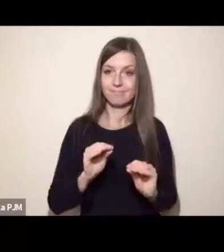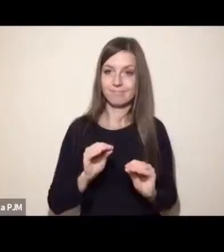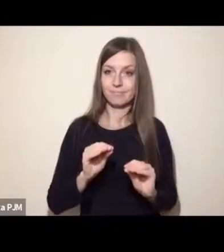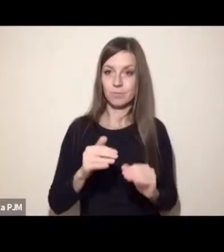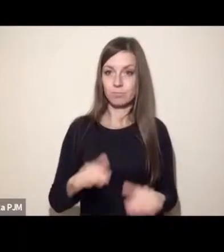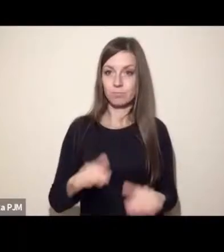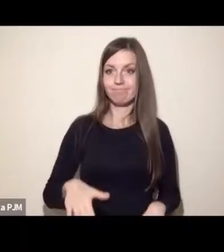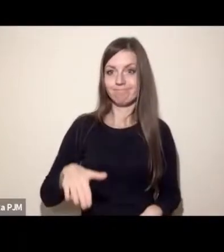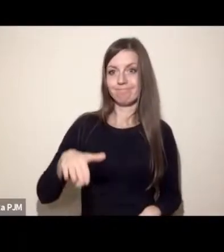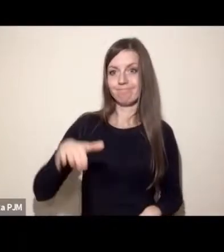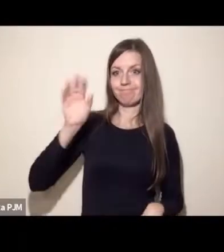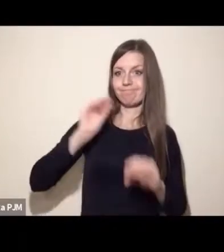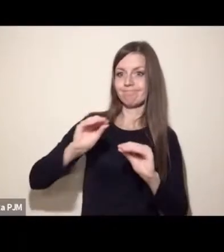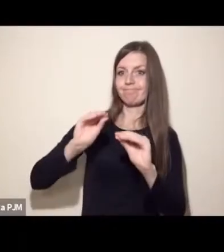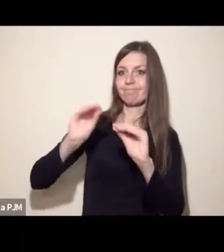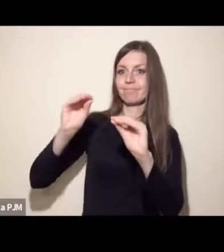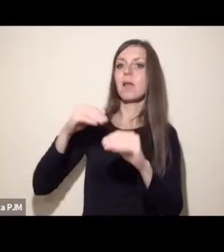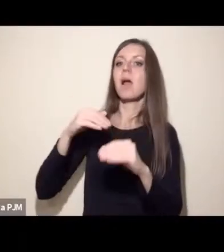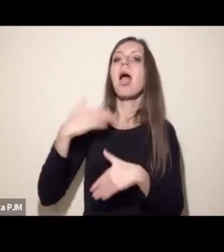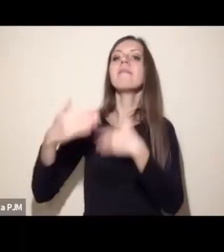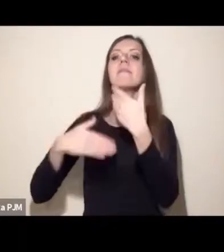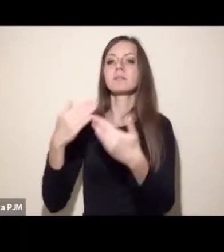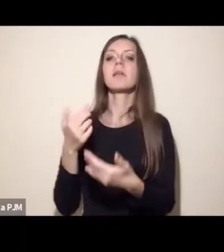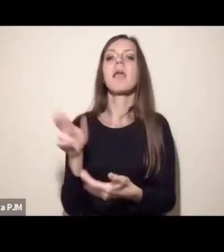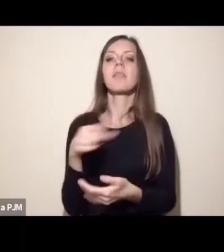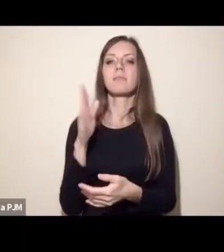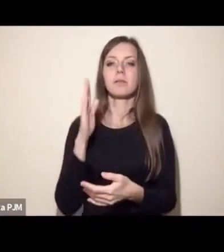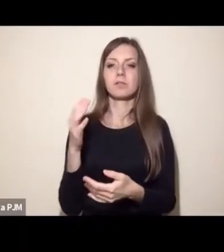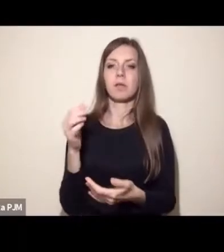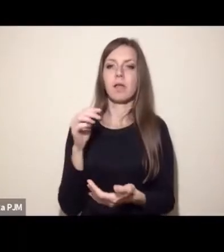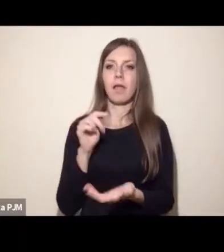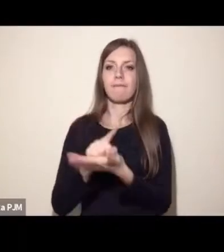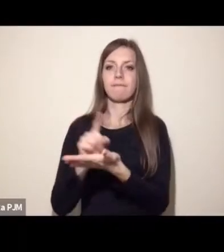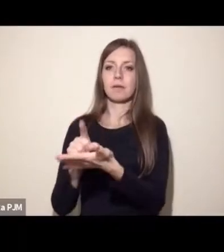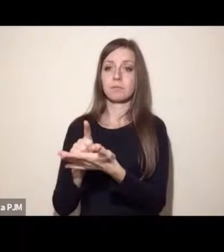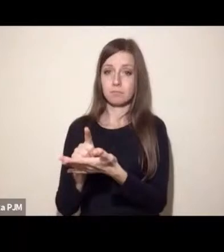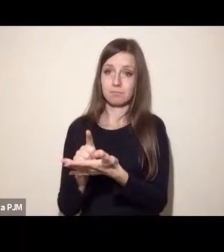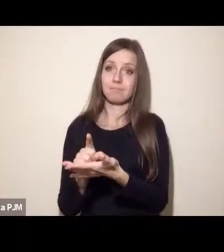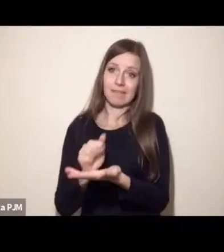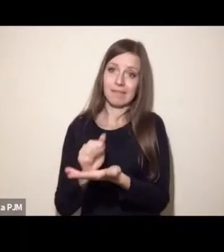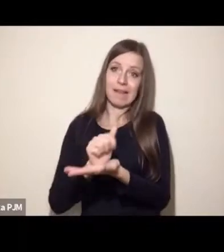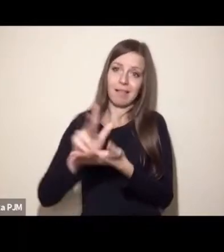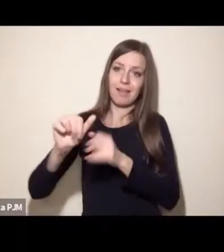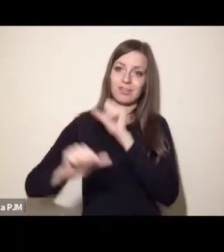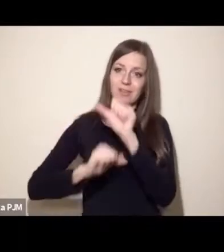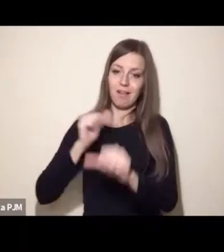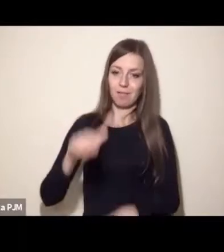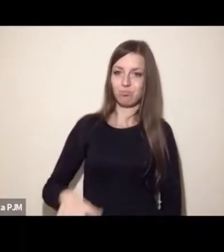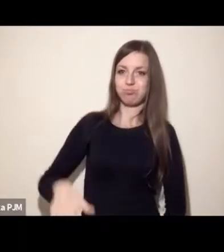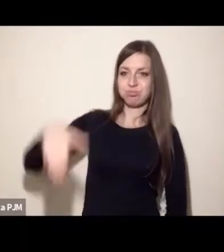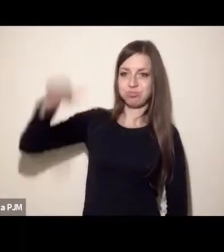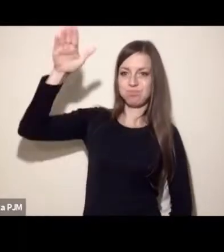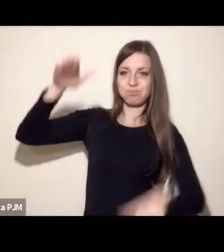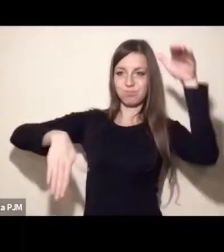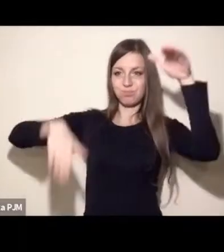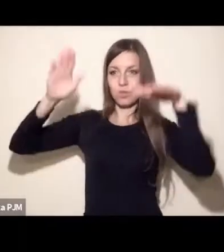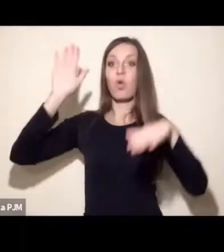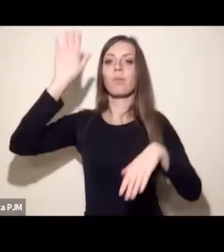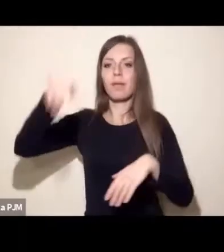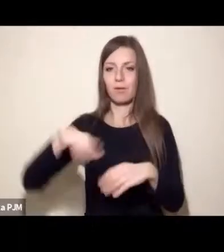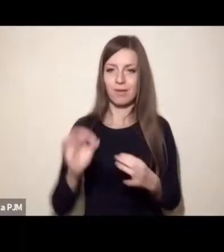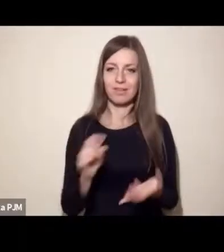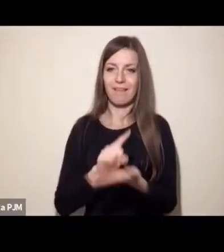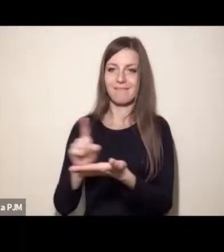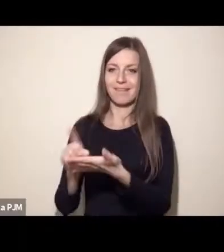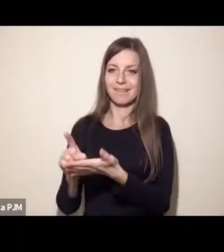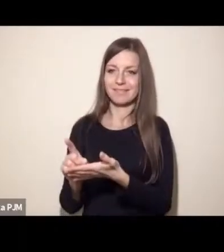efekty takiego pełnego cyklu edukacji zobaczymy za kilkanaście lat. Więc trzeba byłoby to zacząć jak najszybciej. I to jest myślę kluczowe, żeby